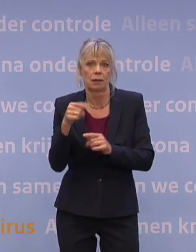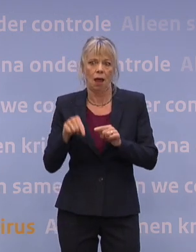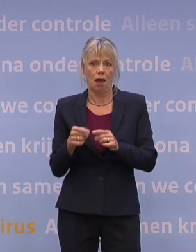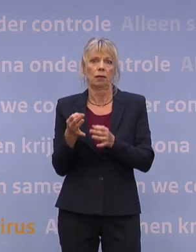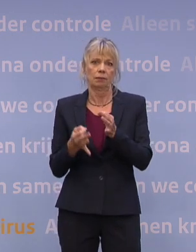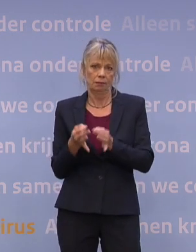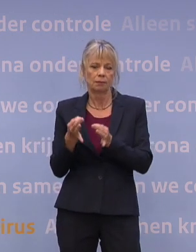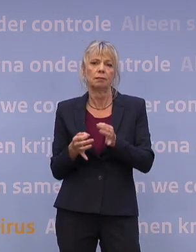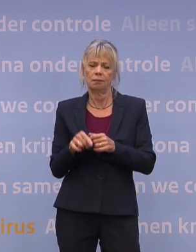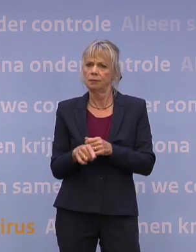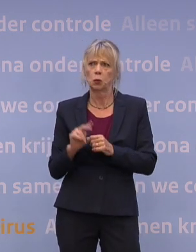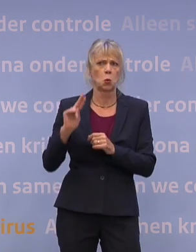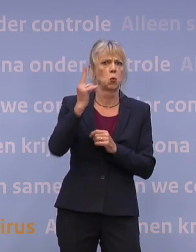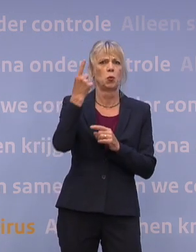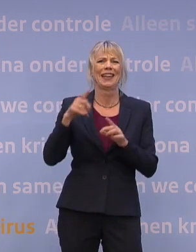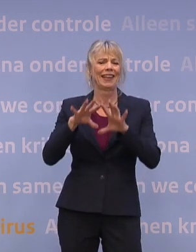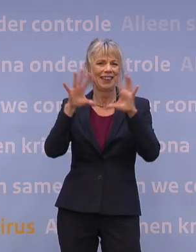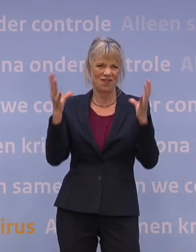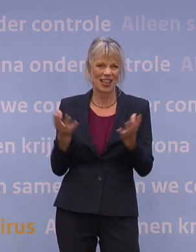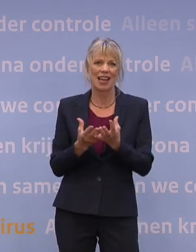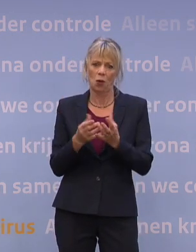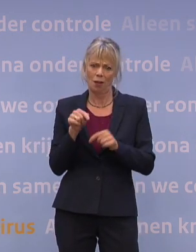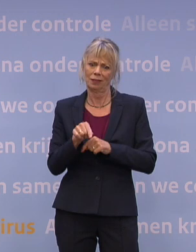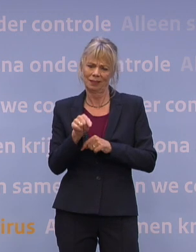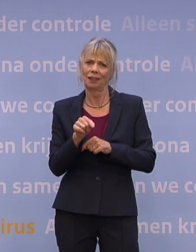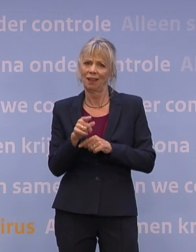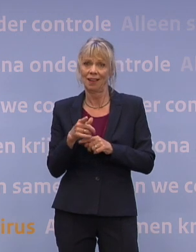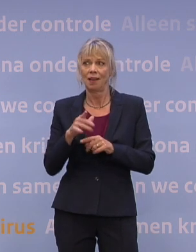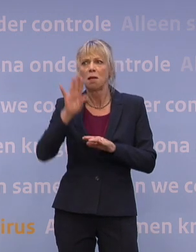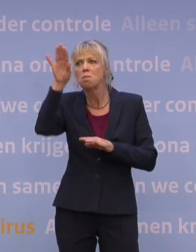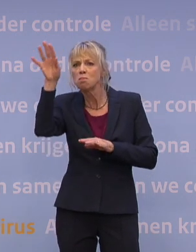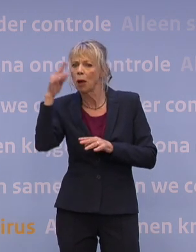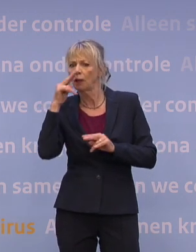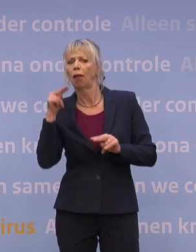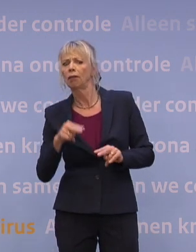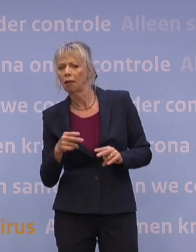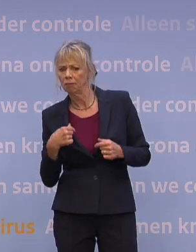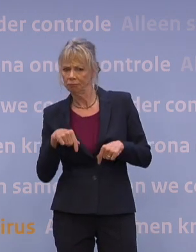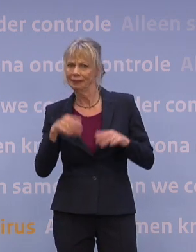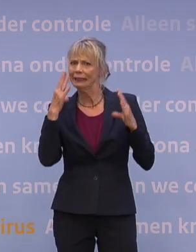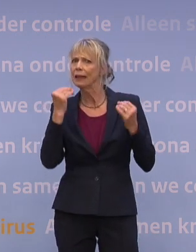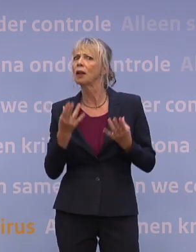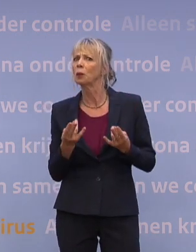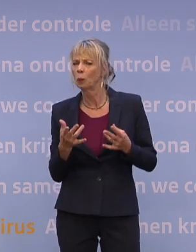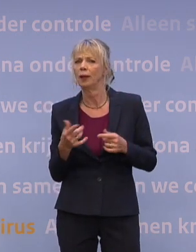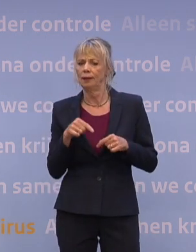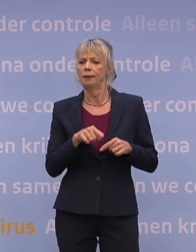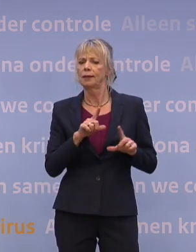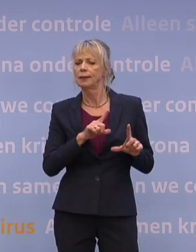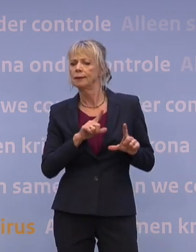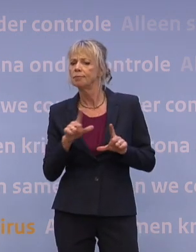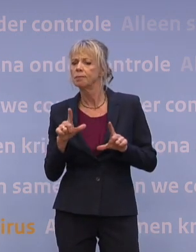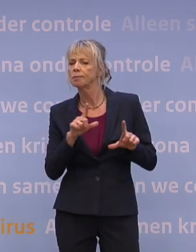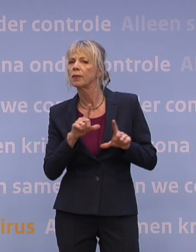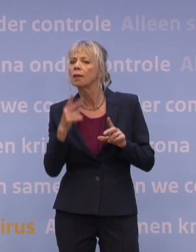ook uniek in de wereld, daar wordt ook echt vanuit buitenland veel naar gekeken, een hele goeie monitoring, een vroegtijdige monitoring. We gaan